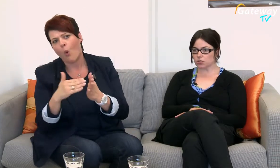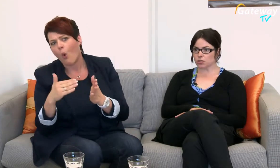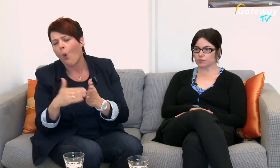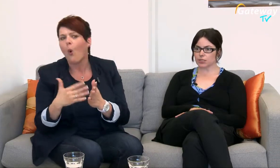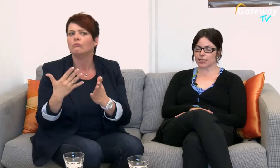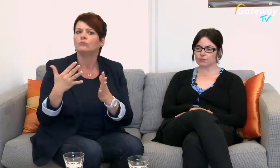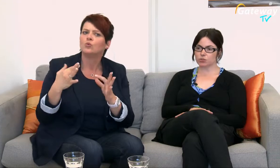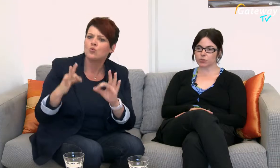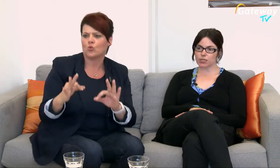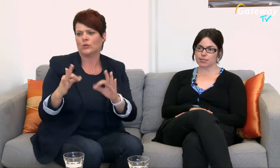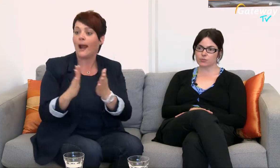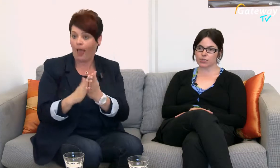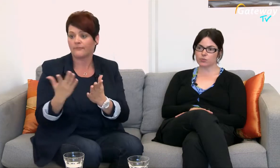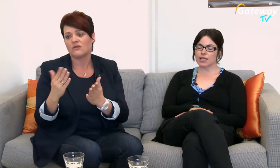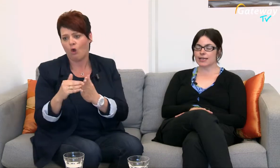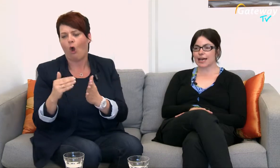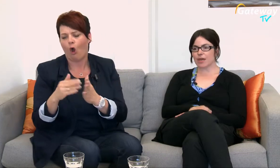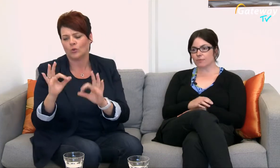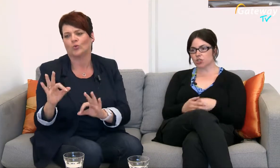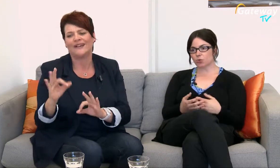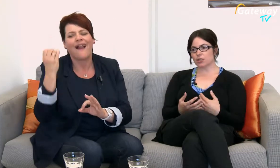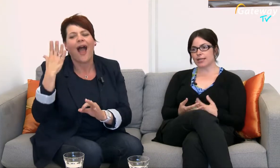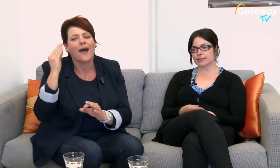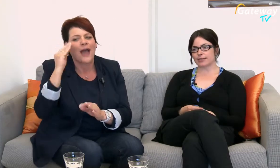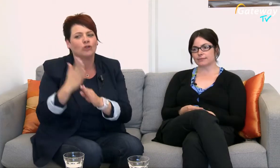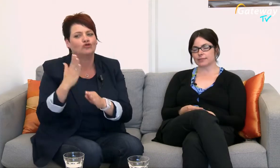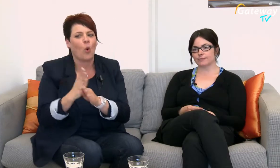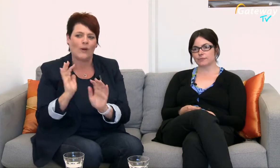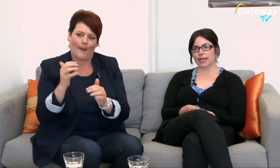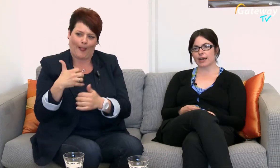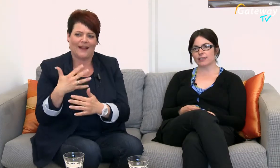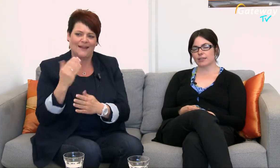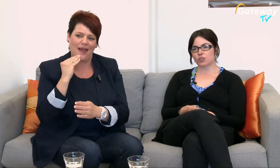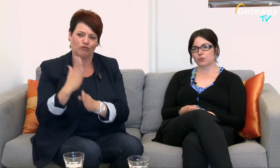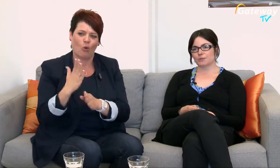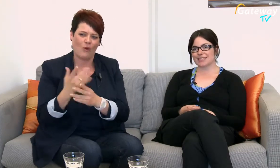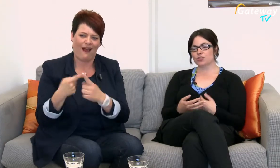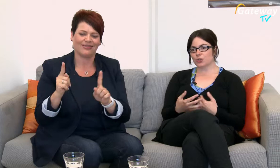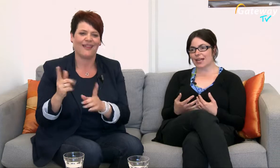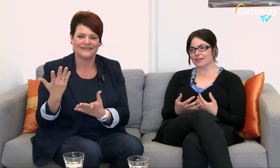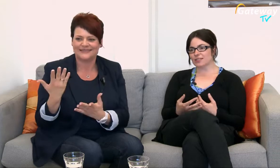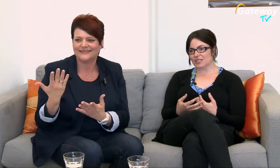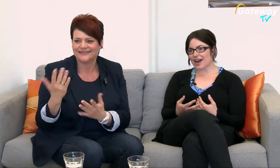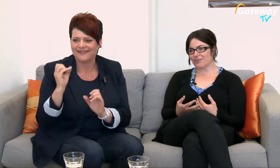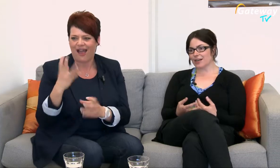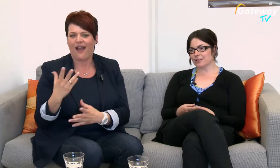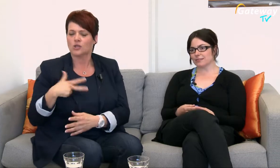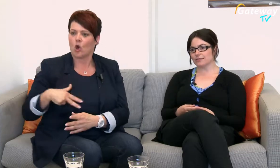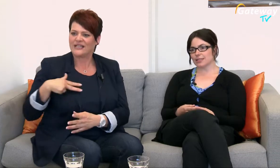Da klappt die Kommunikation ganz gut Klar merkt man schon, es ist schon ein anderes Sozialverhalten Ganz